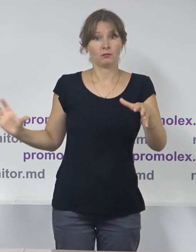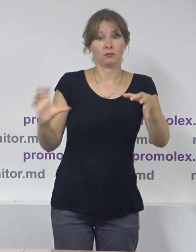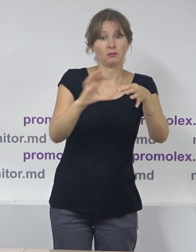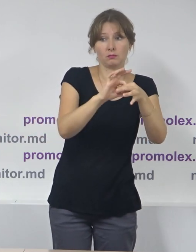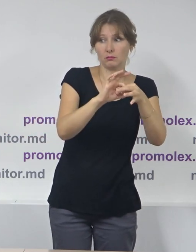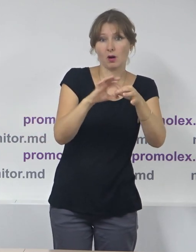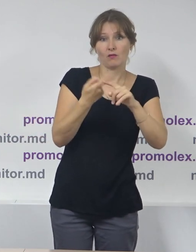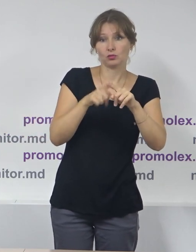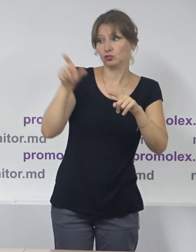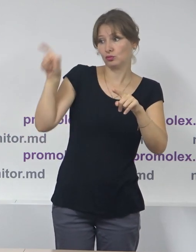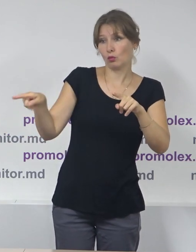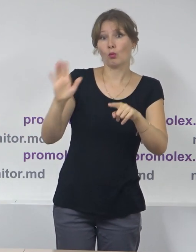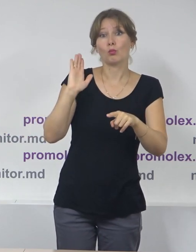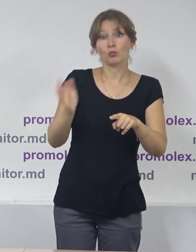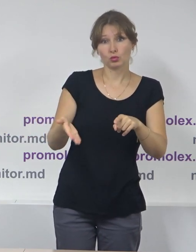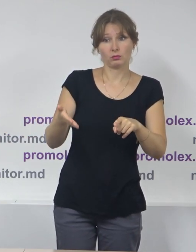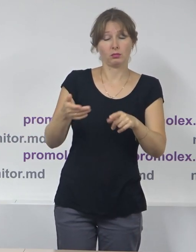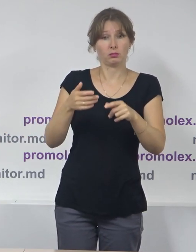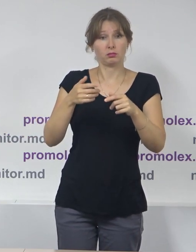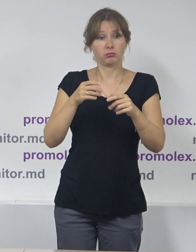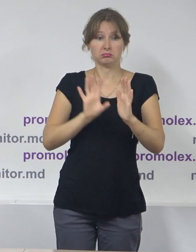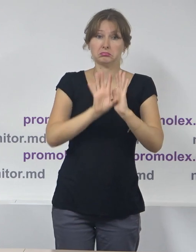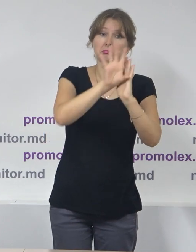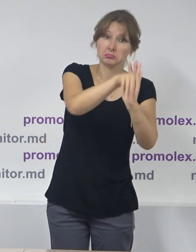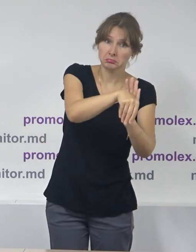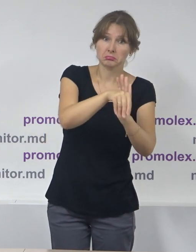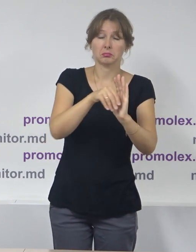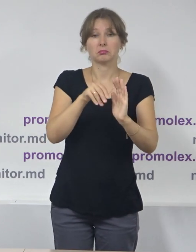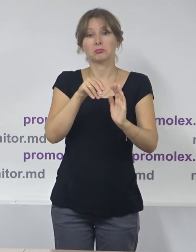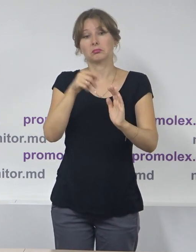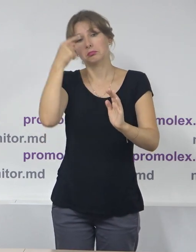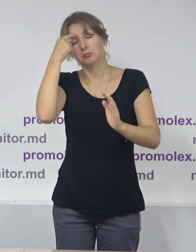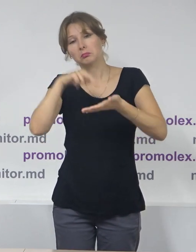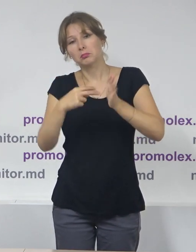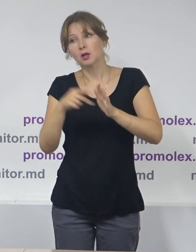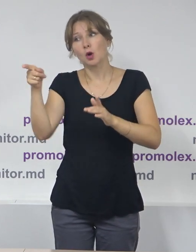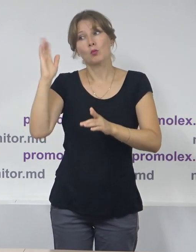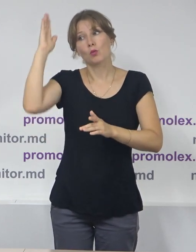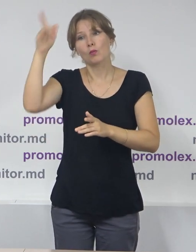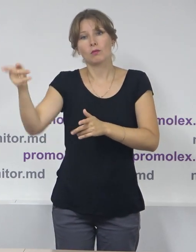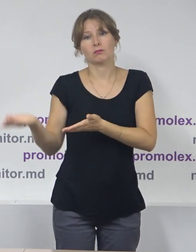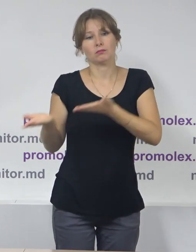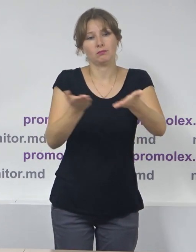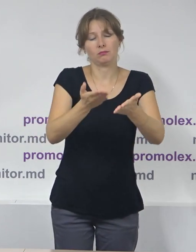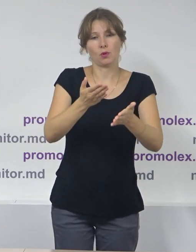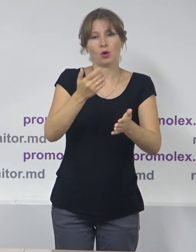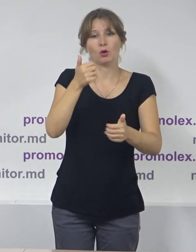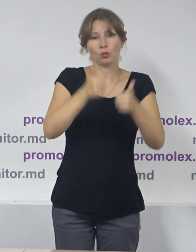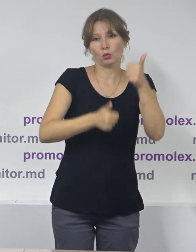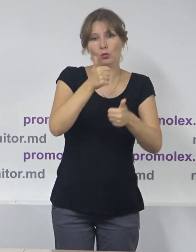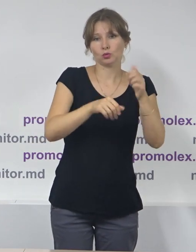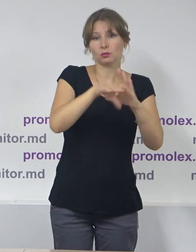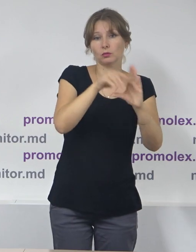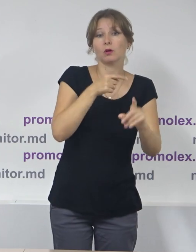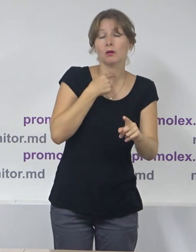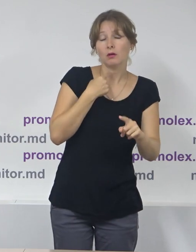deja că vor fi candidați sau vor fi propuși pentru a fi înregistrați în calitate de candidați, există anumite semne de întrebare, după cum spuneam